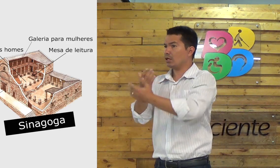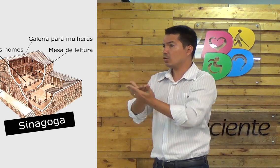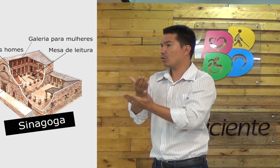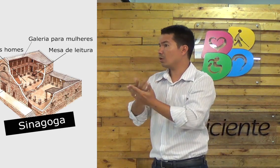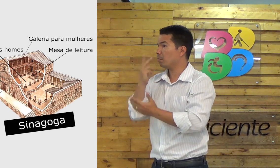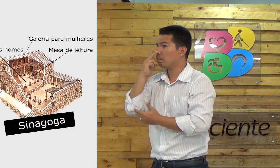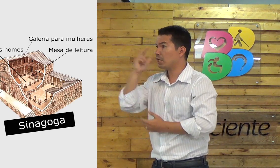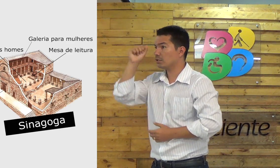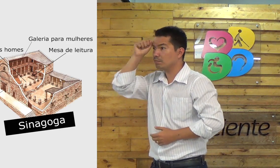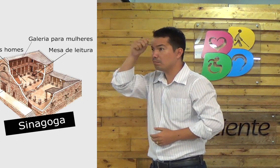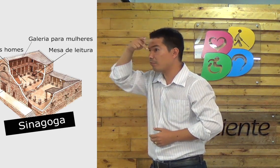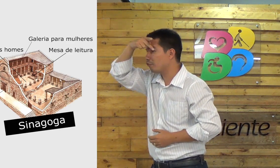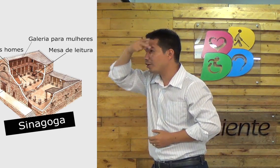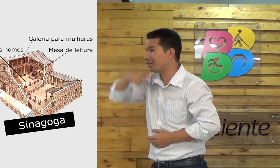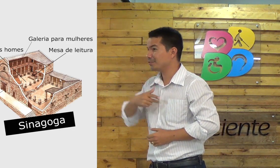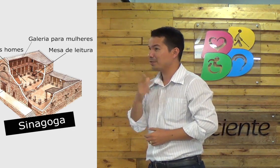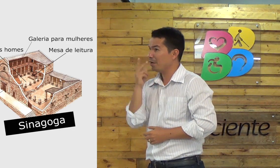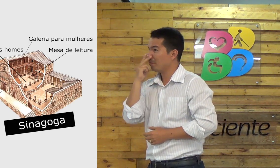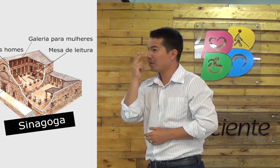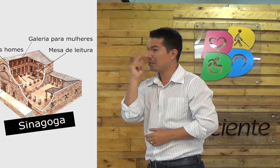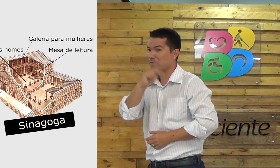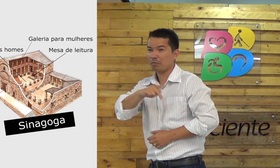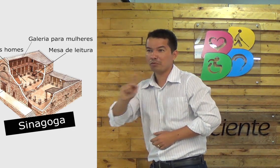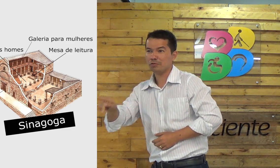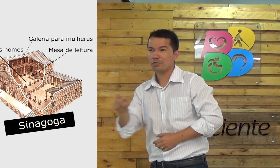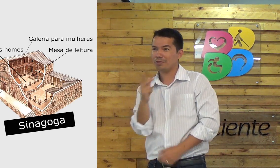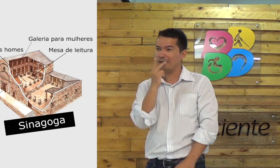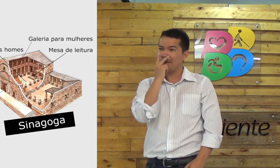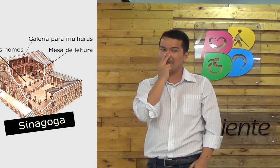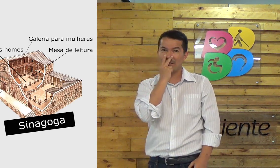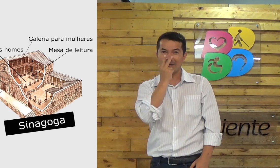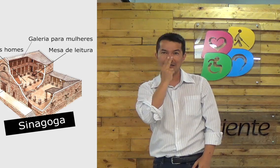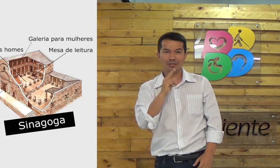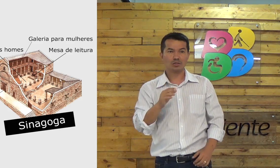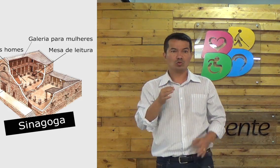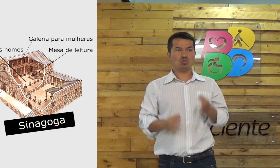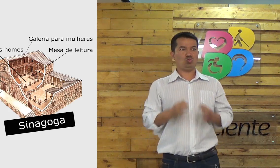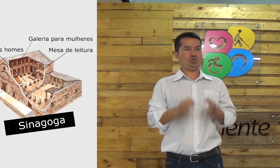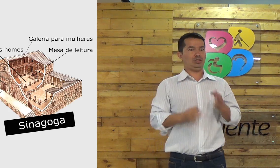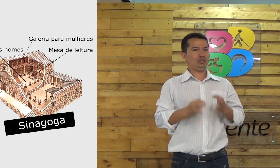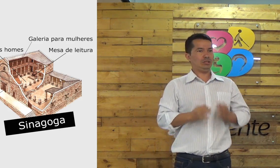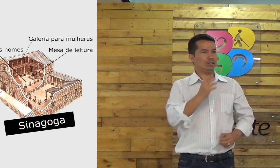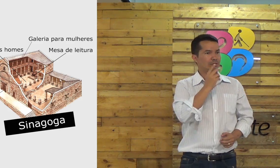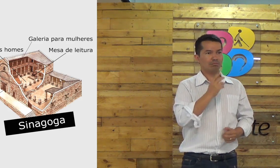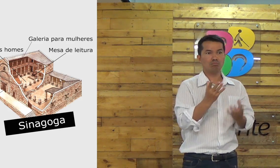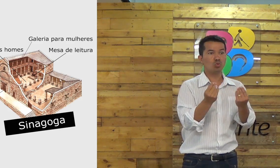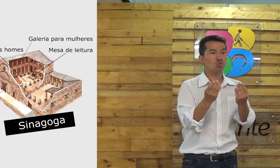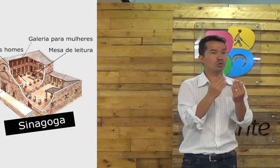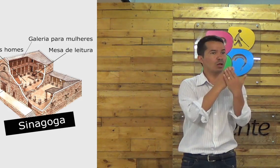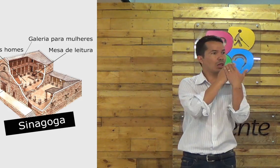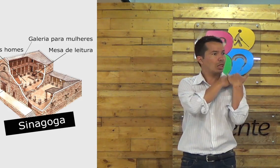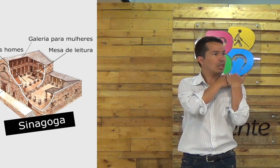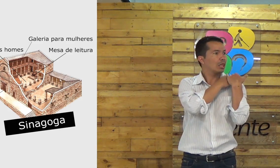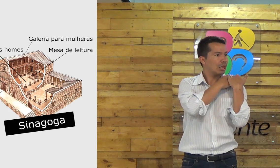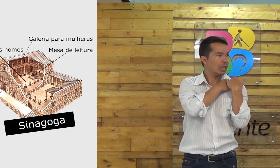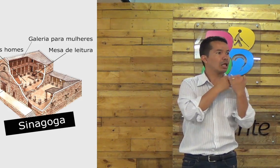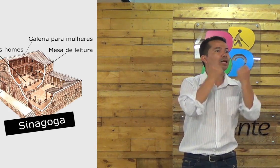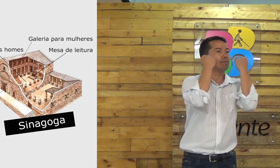O chefe da sinagoga, ele meio que... Era meio um professor também, era meio um juiz. Ele que